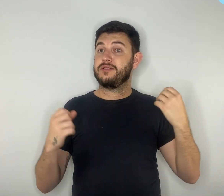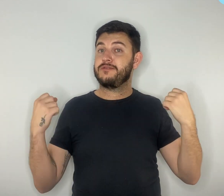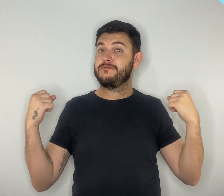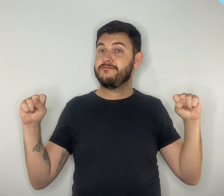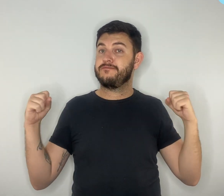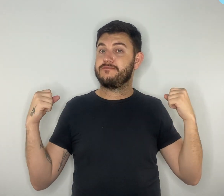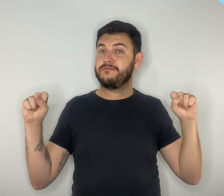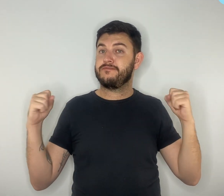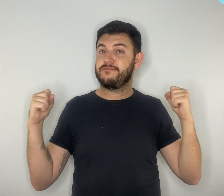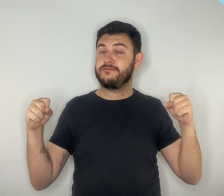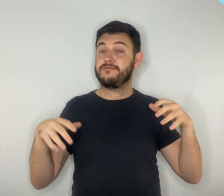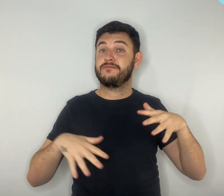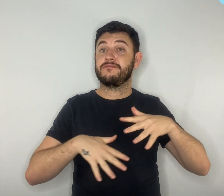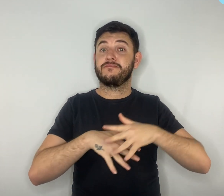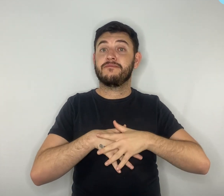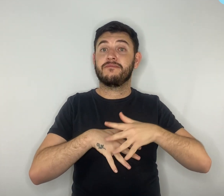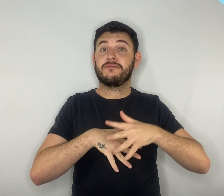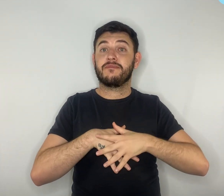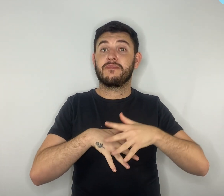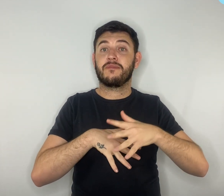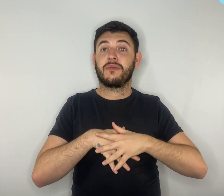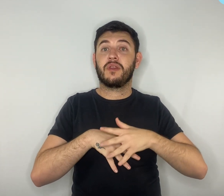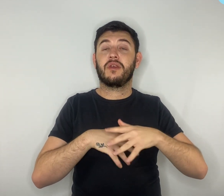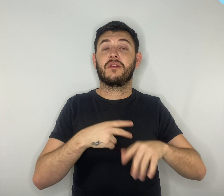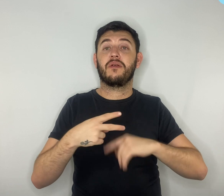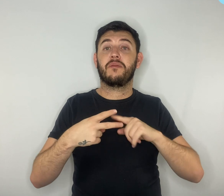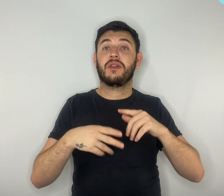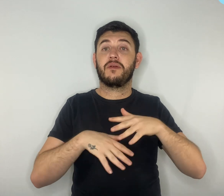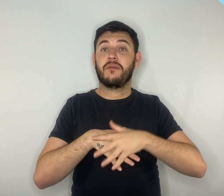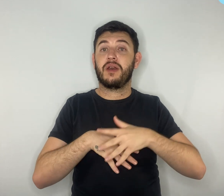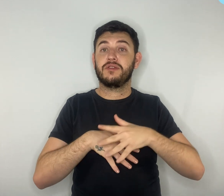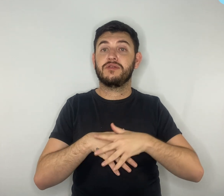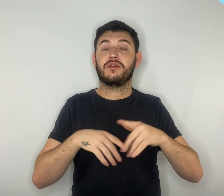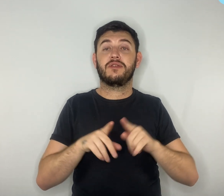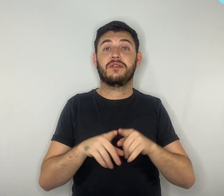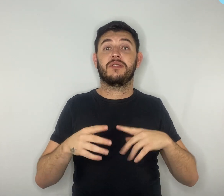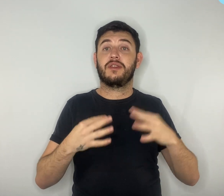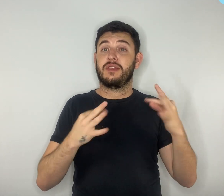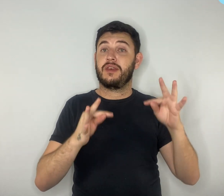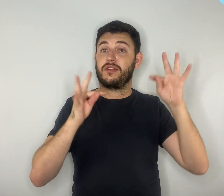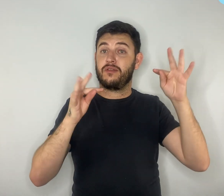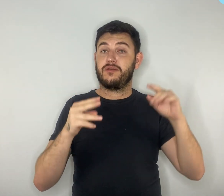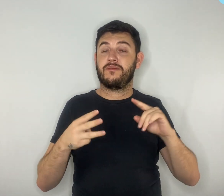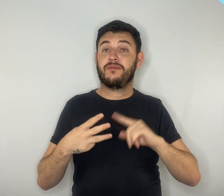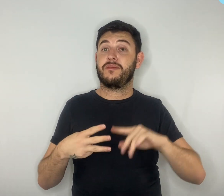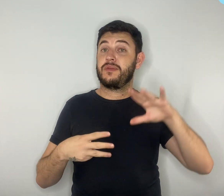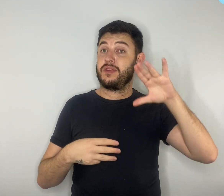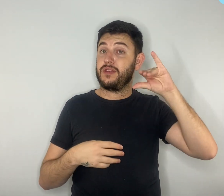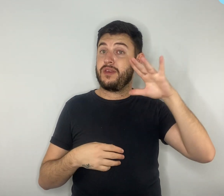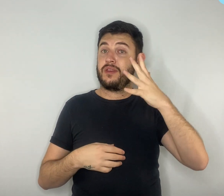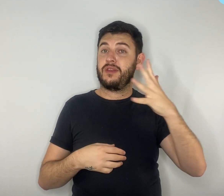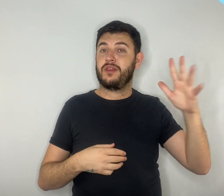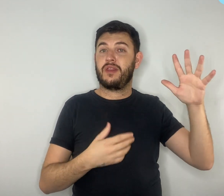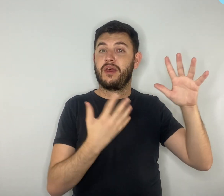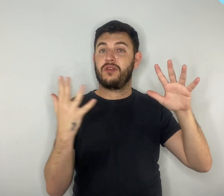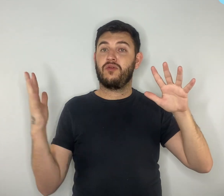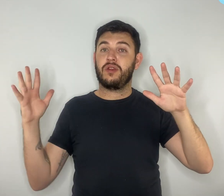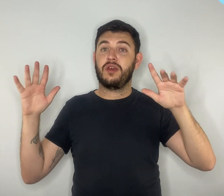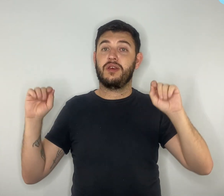Matemática e suas tecnologias. Ciências da natureza e suas tecnologias